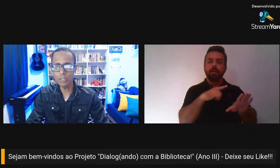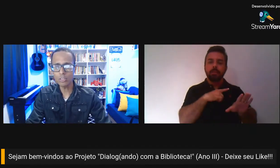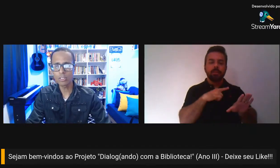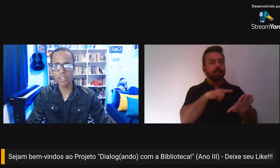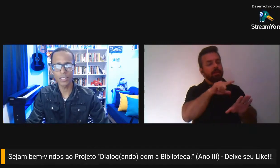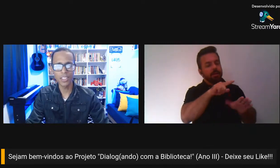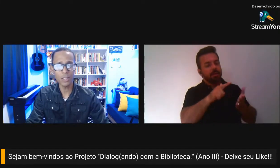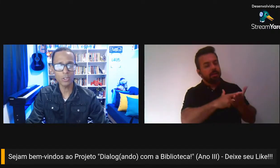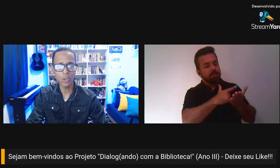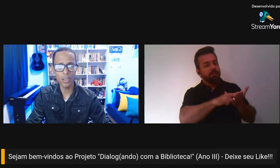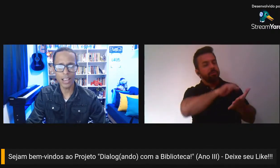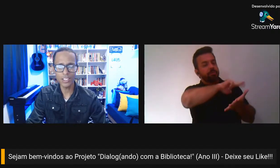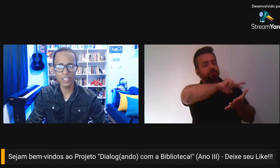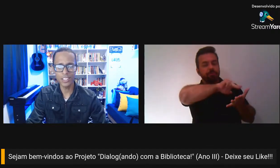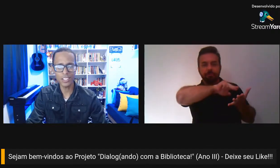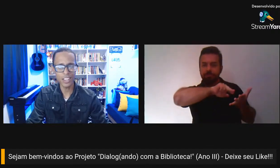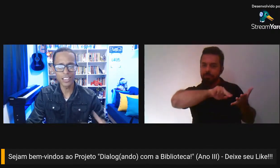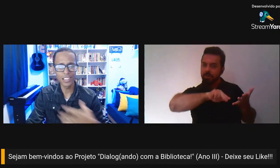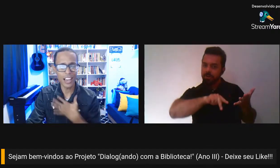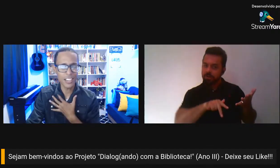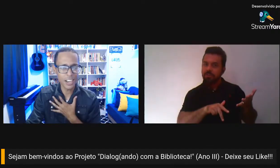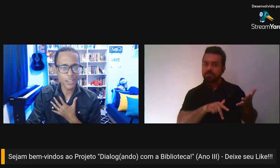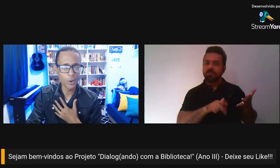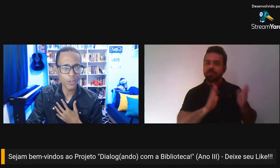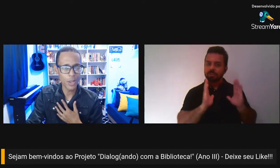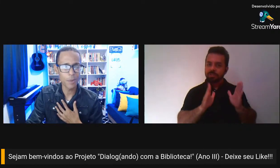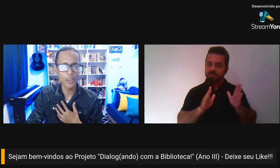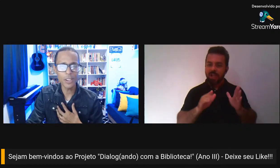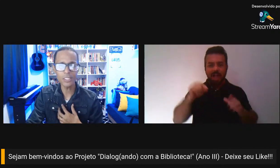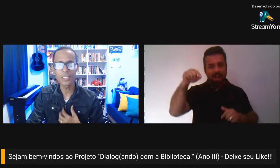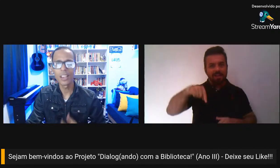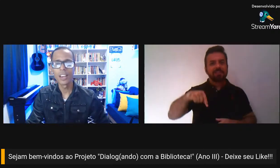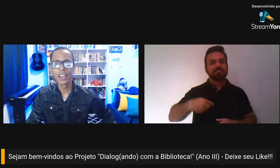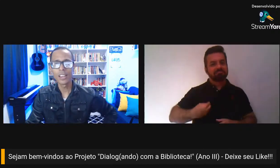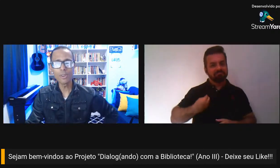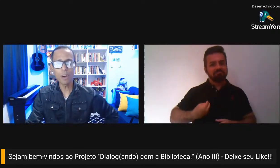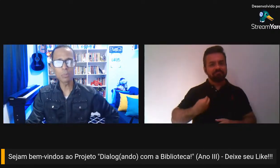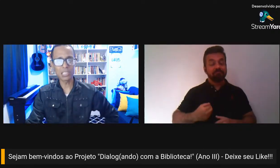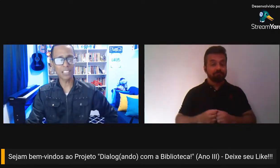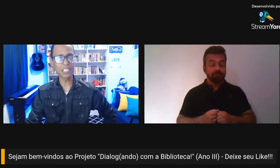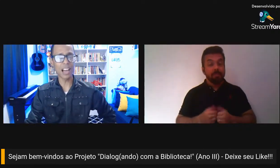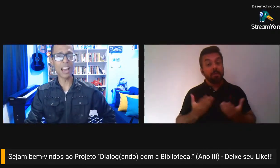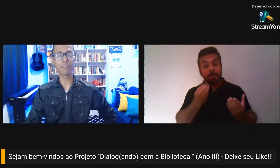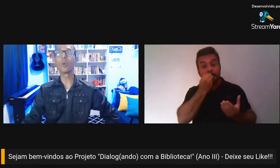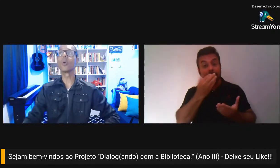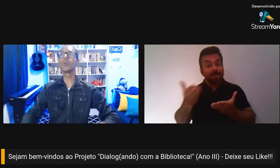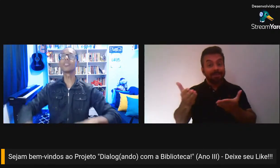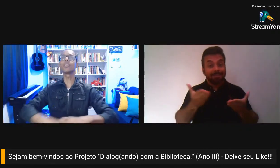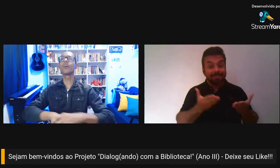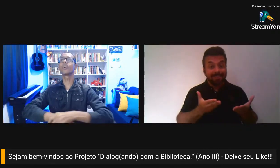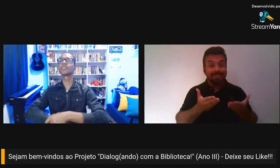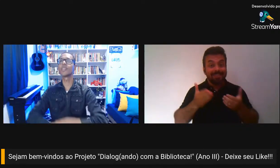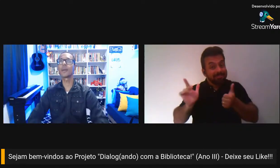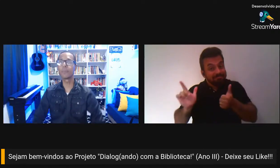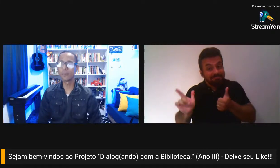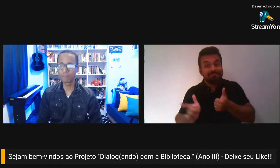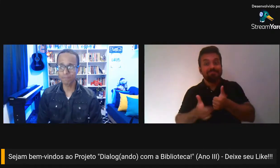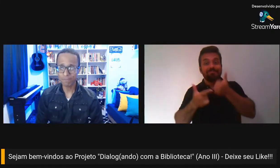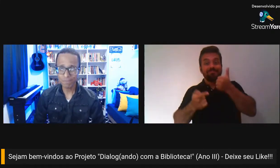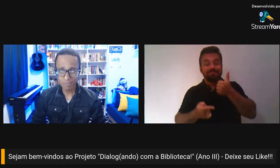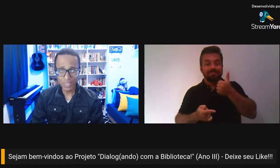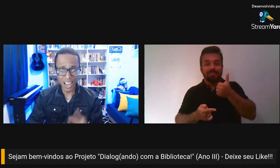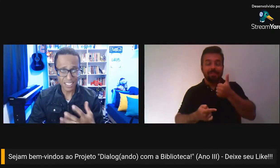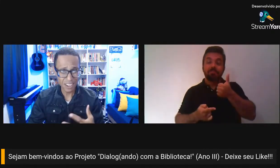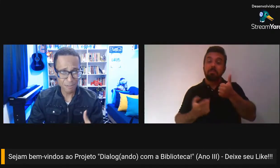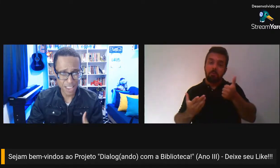bem-vindos. Já deixe o seu like, já deixe aquele like carinhoso aí para nós. E vamos lá de live. Hoje eu recebo,